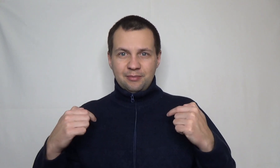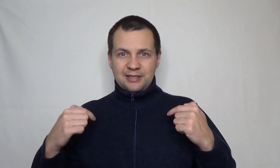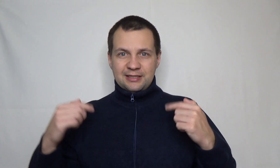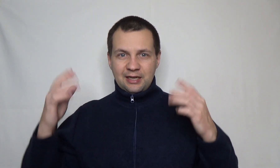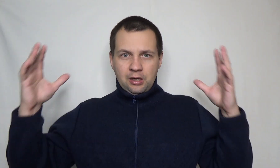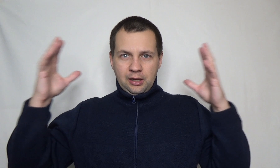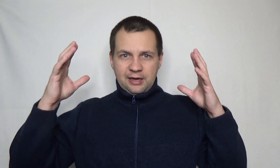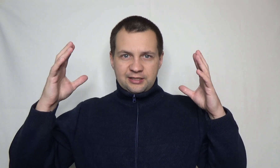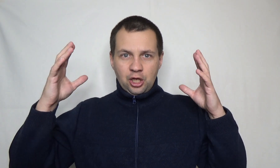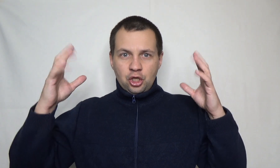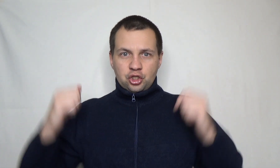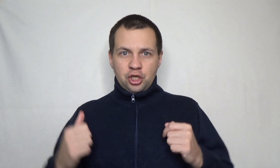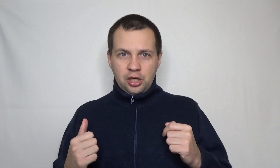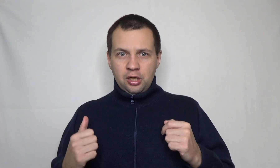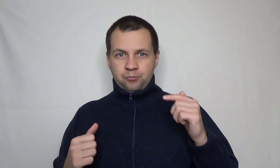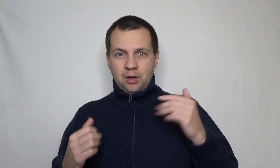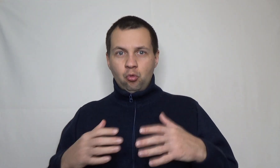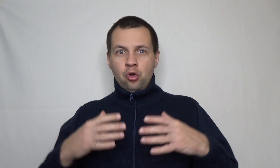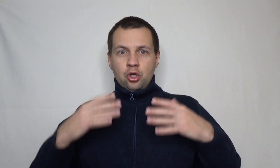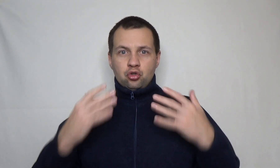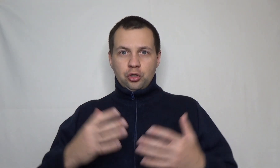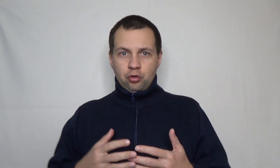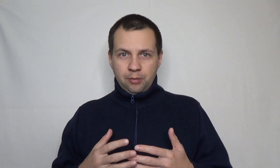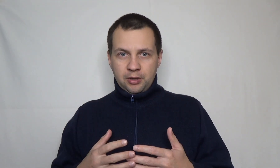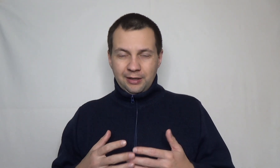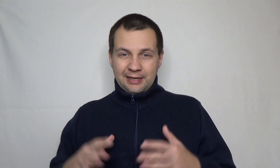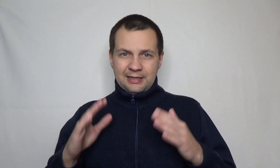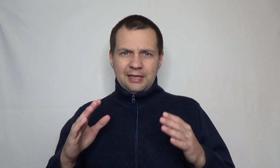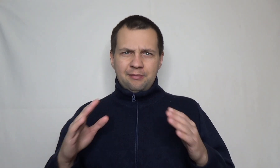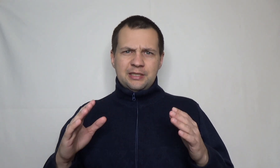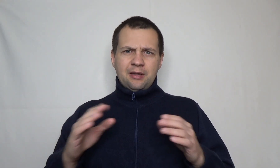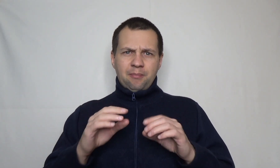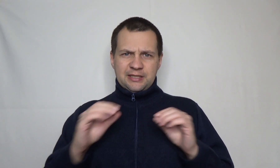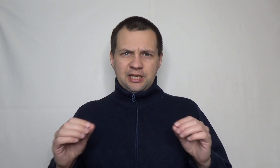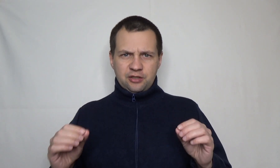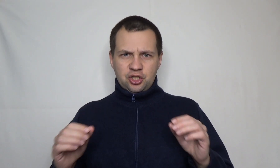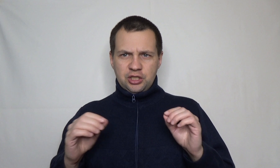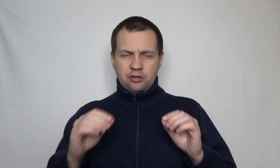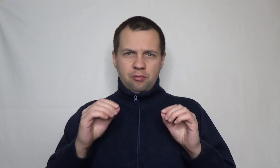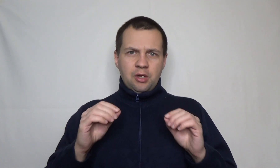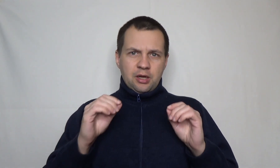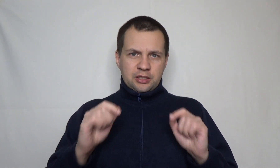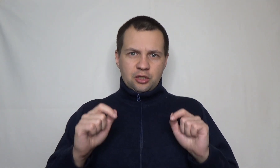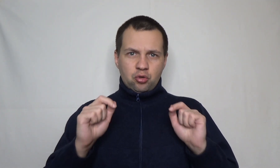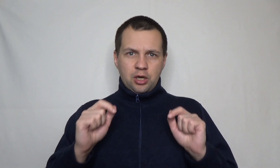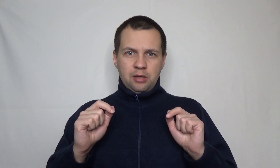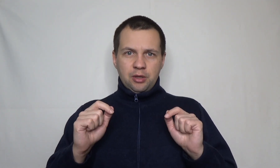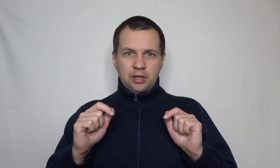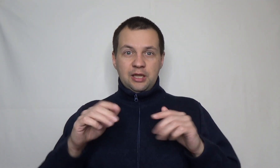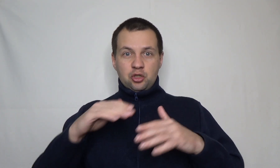мысли стали гораздо шире тому, что дает капитал. Тогда я мыслил посредственно, и сейчас я вам расскажу, как именно. И даже